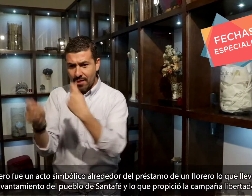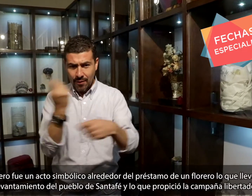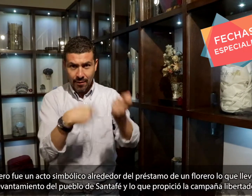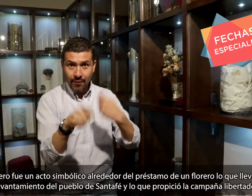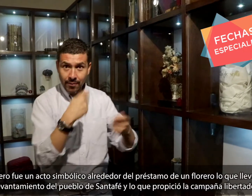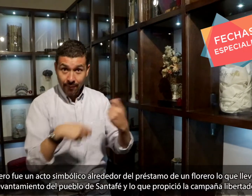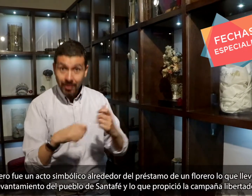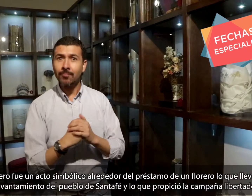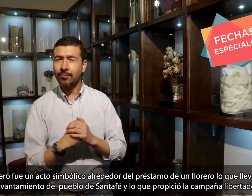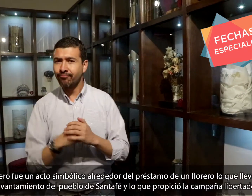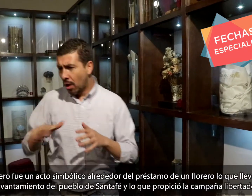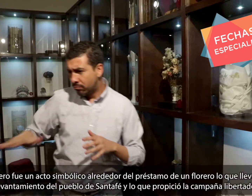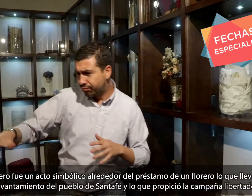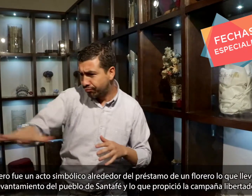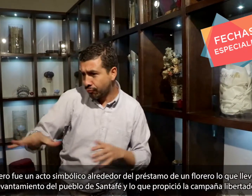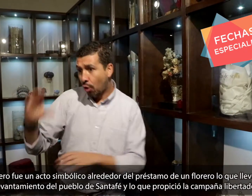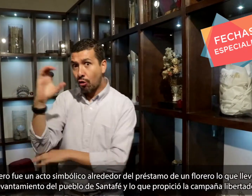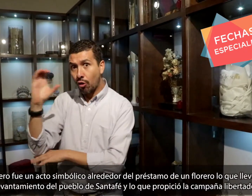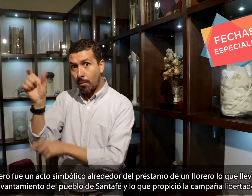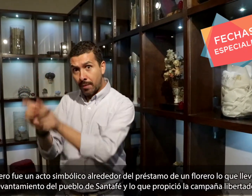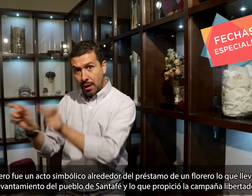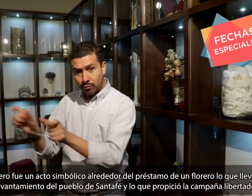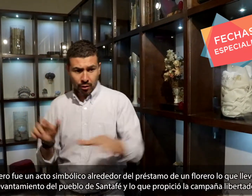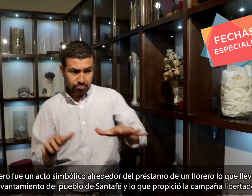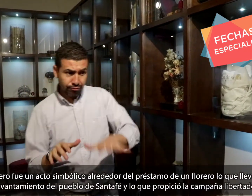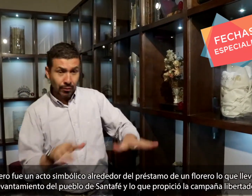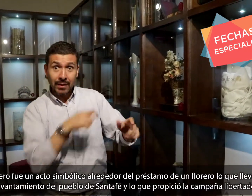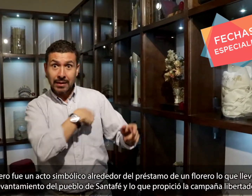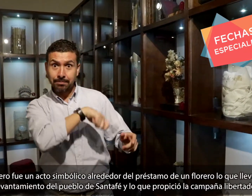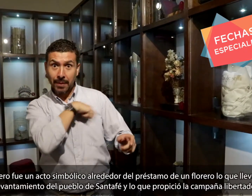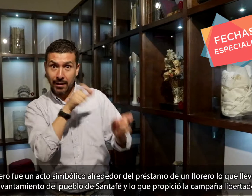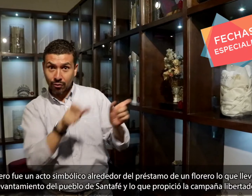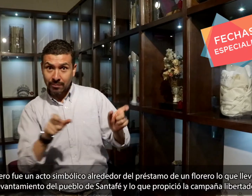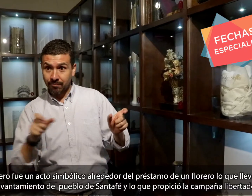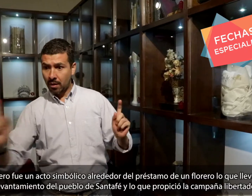Música Y lo que propició la campaña libertadora.